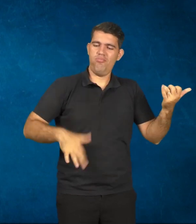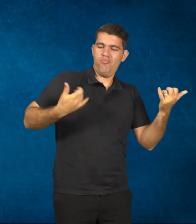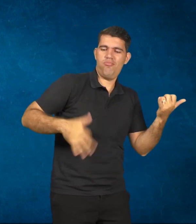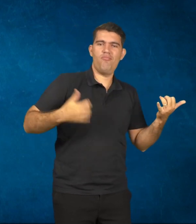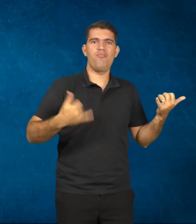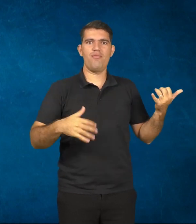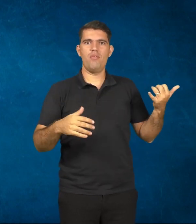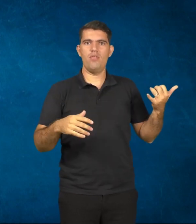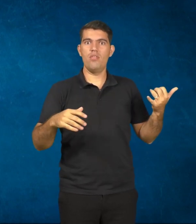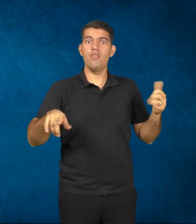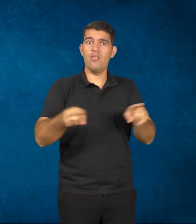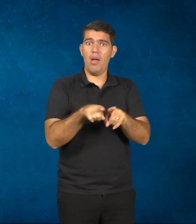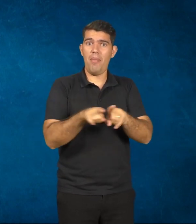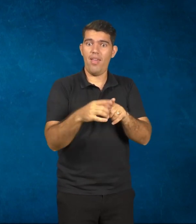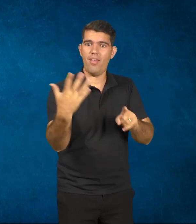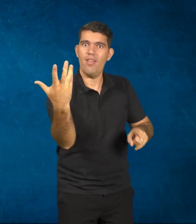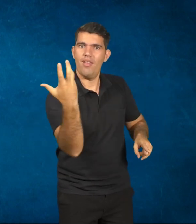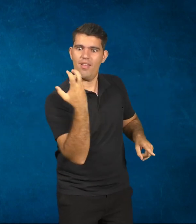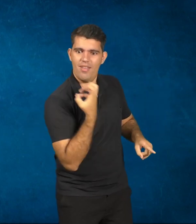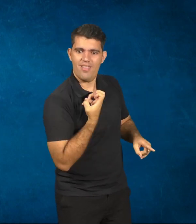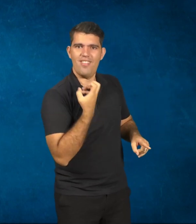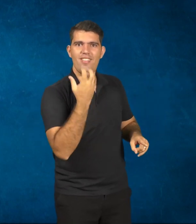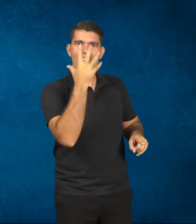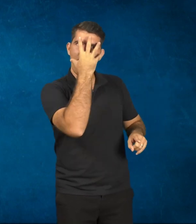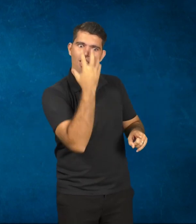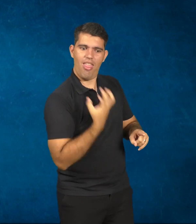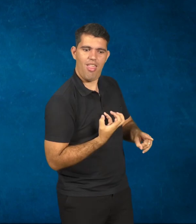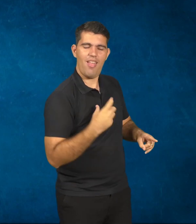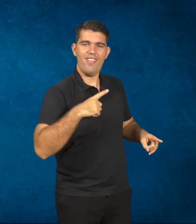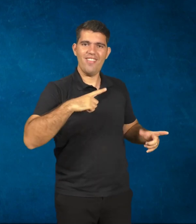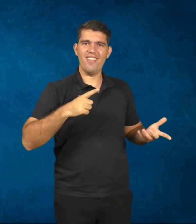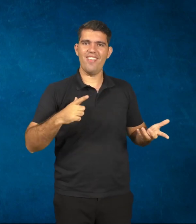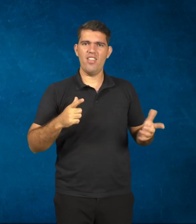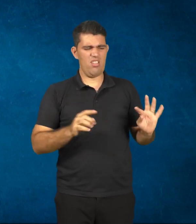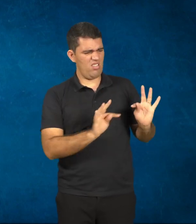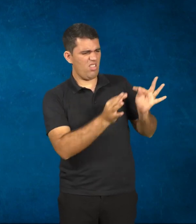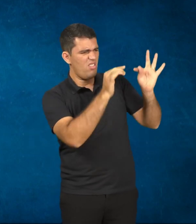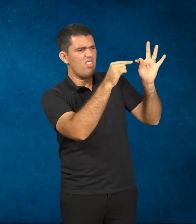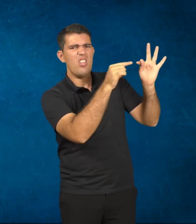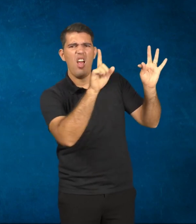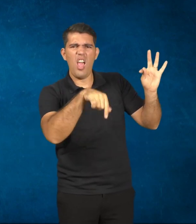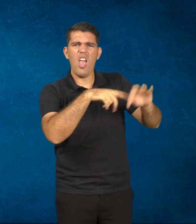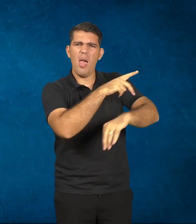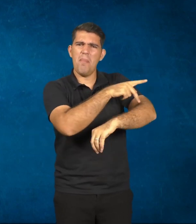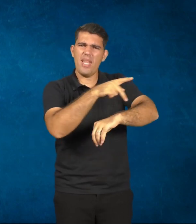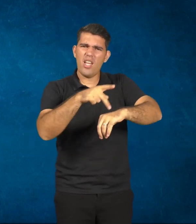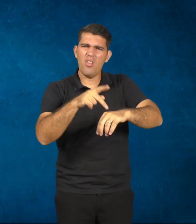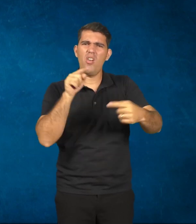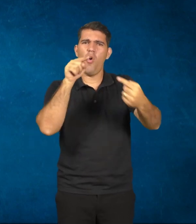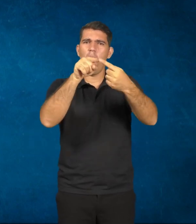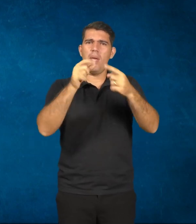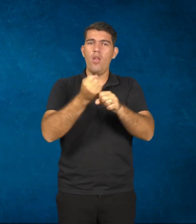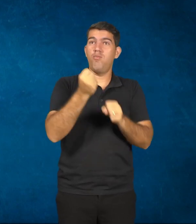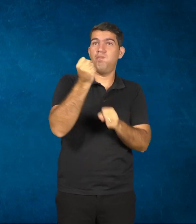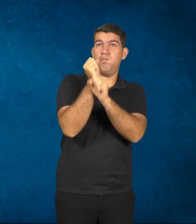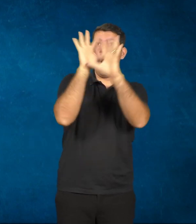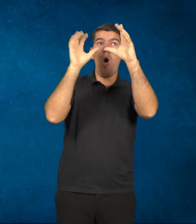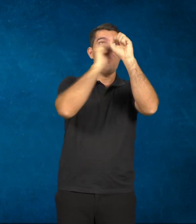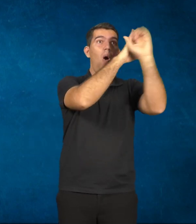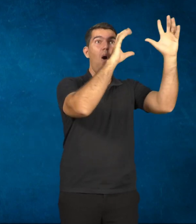é isso. A gente não pode ver na tecnologia o uso como se fosse uma pedagogia de fogo de artifício, não é isso, ela tem que ser mais